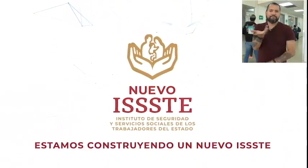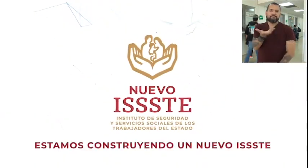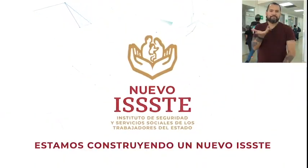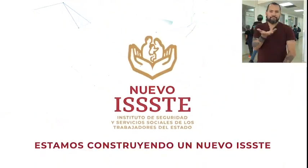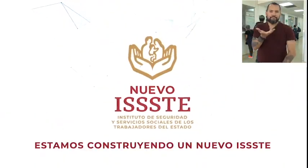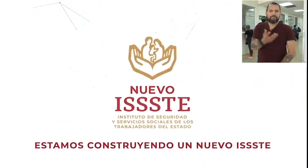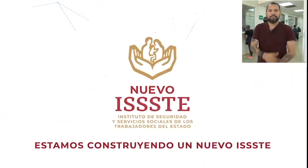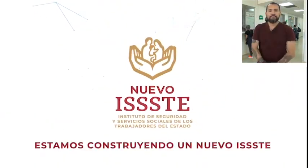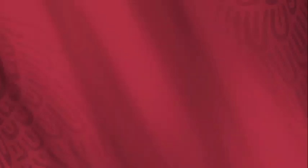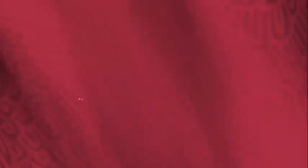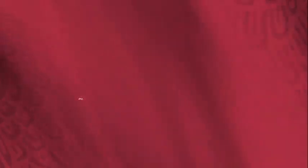nuevo ISTE.